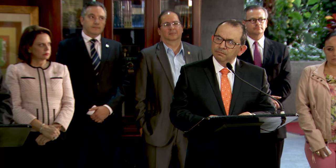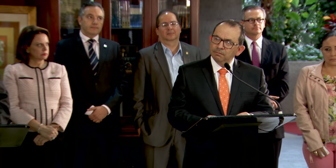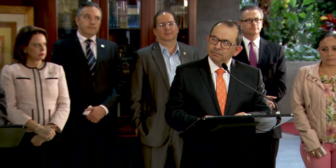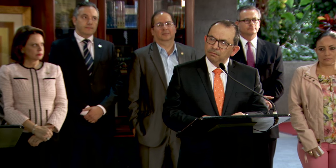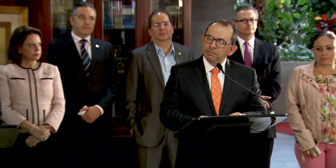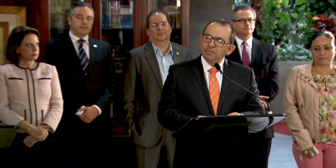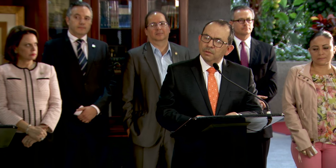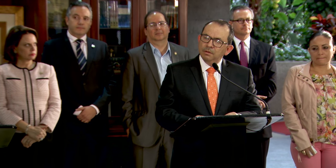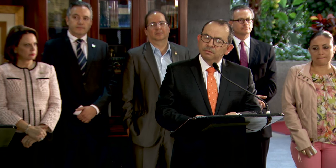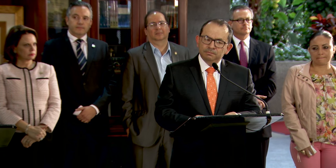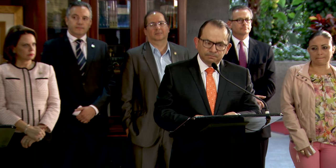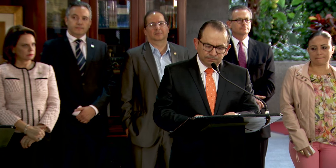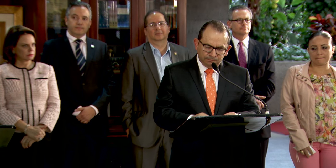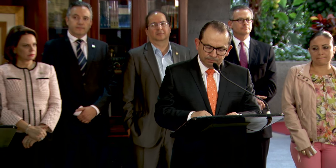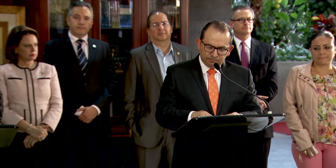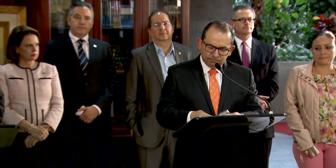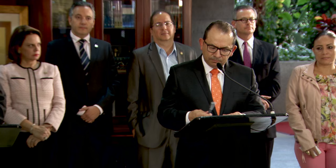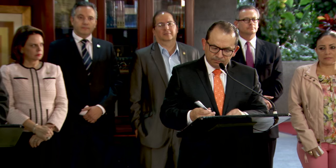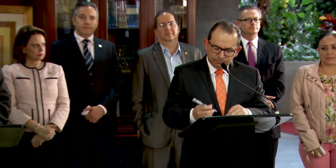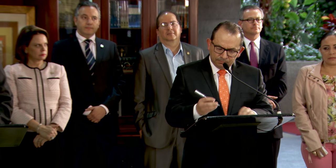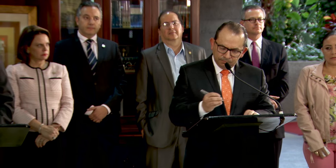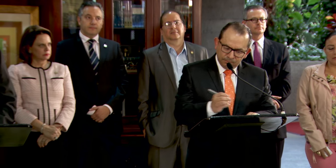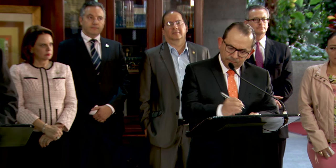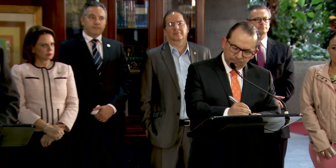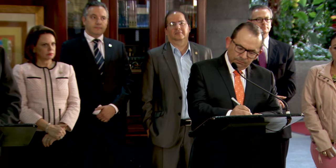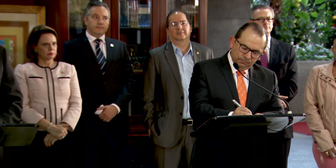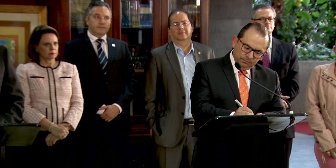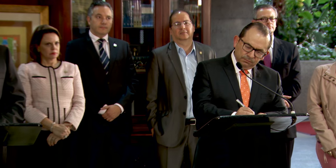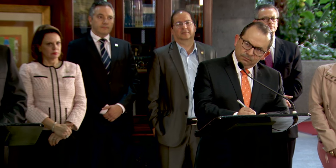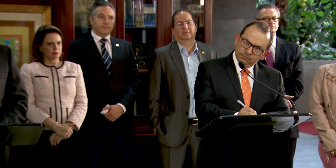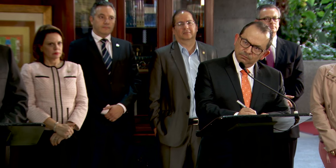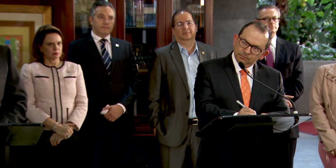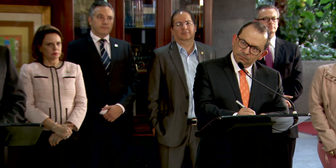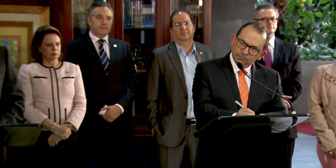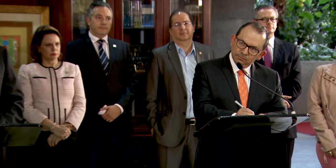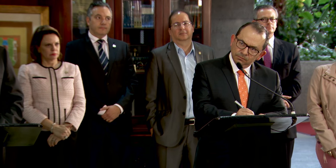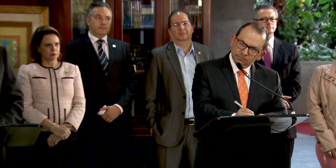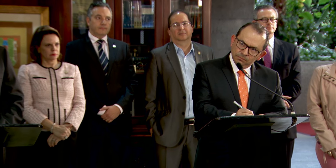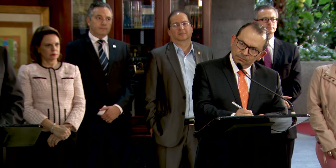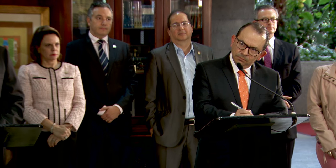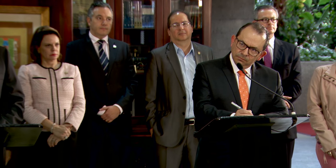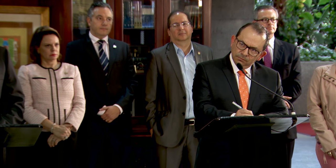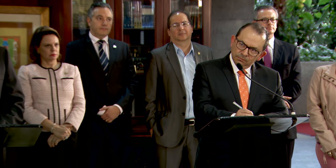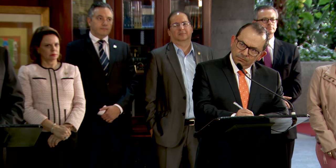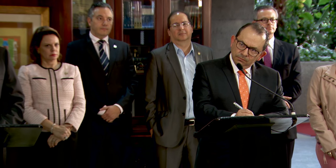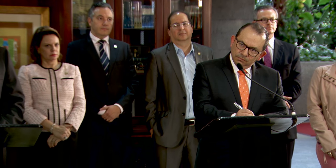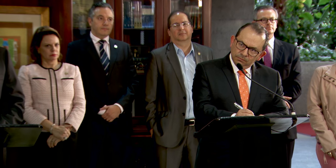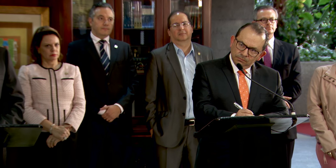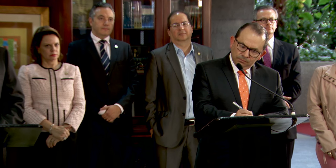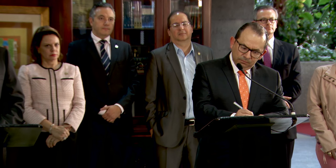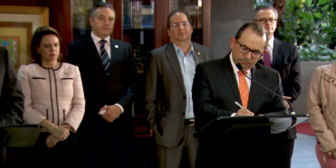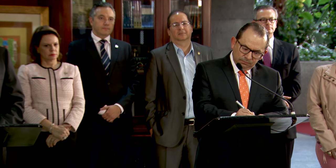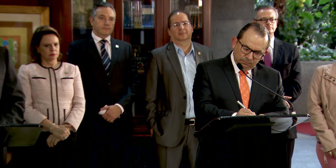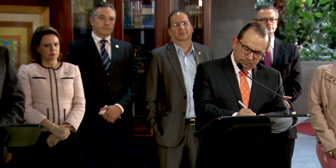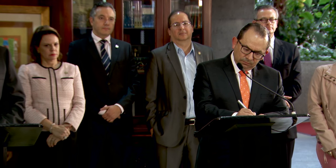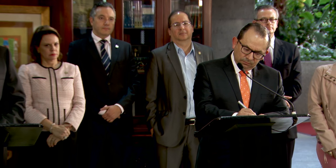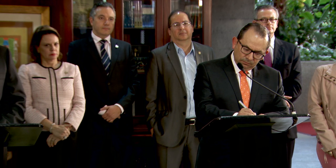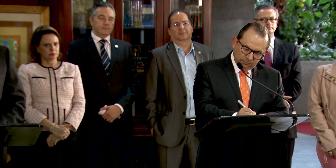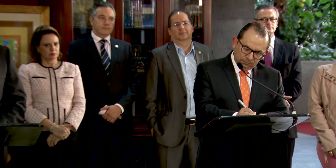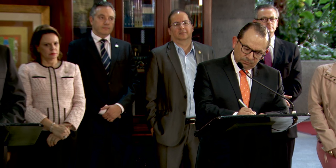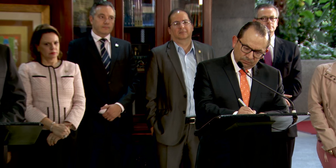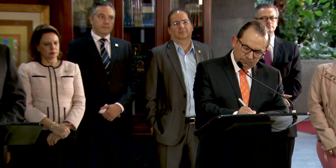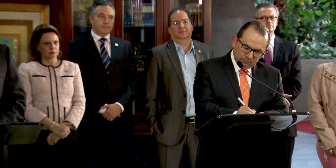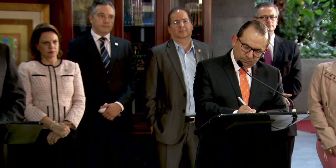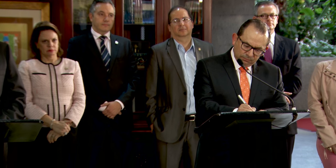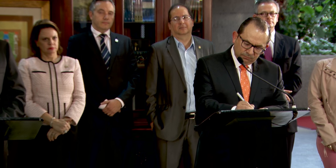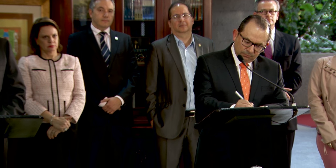parejas? Y lo segundo, en el punto de vista presupuestario, la caja ya dijo que ocupaba alrededor de 300 millones de colones. ¿Cómo se